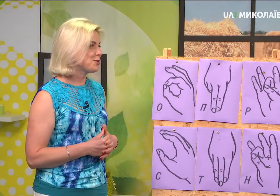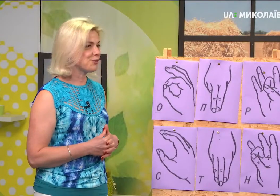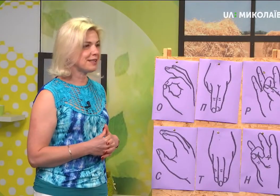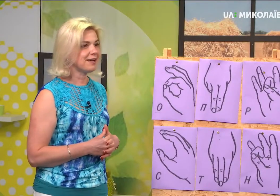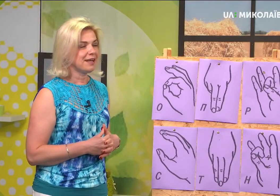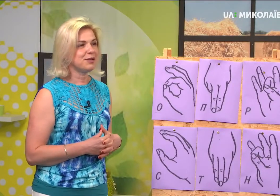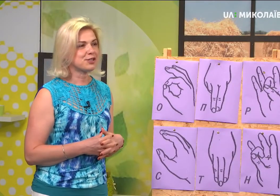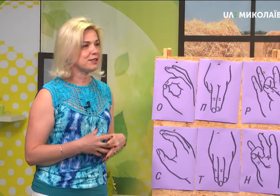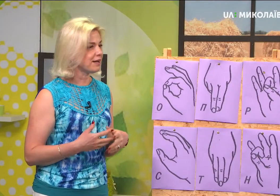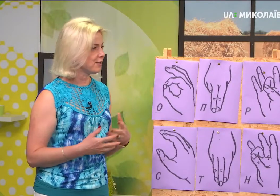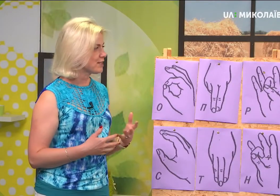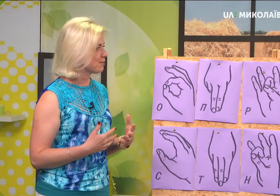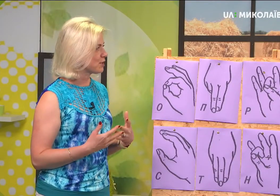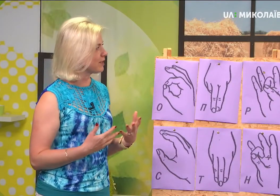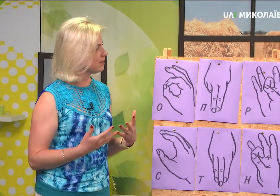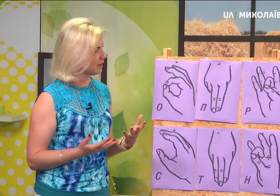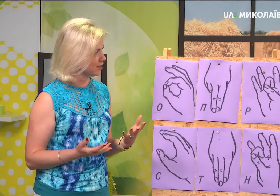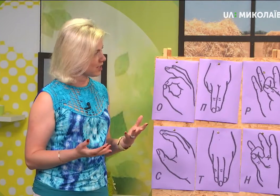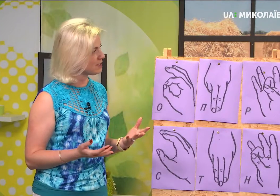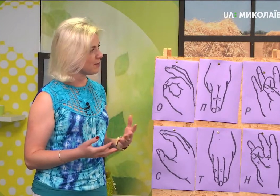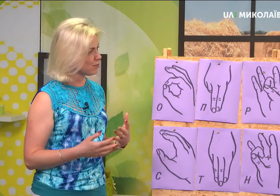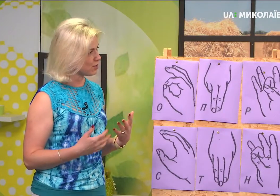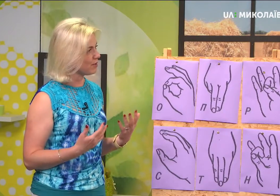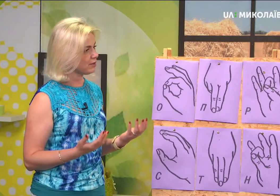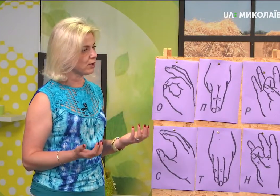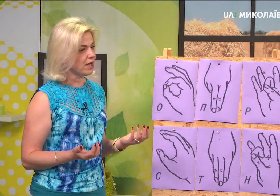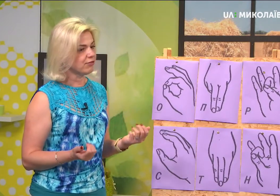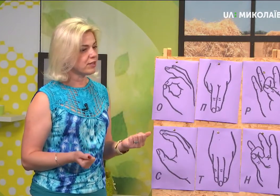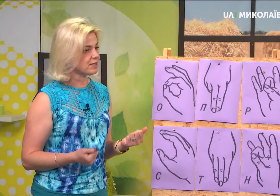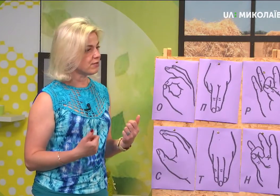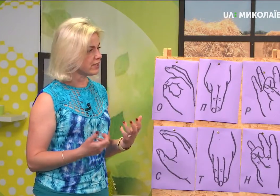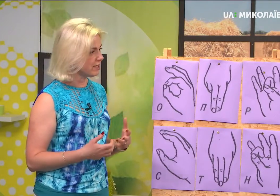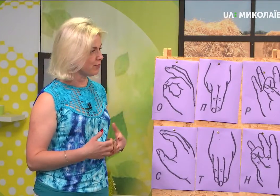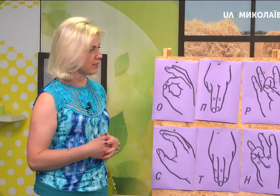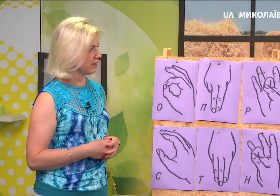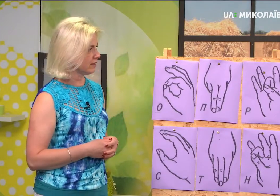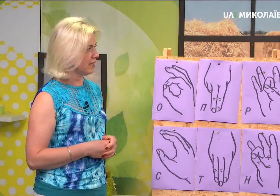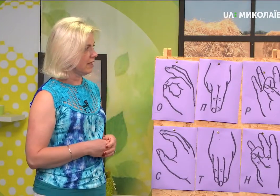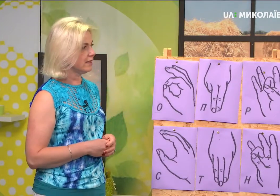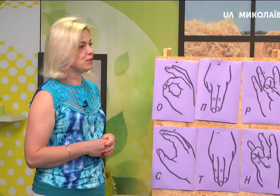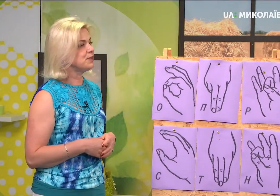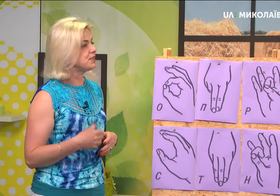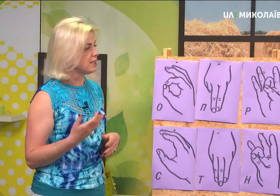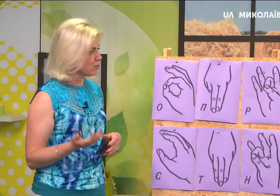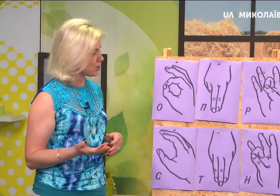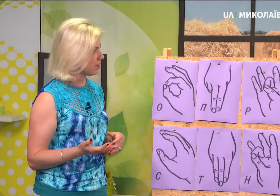що вона більш детально все може передати. Жестами можна багато виразів, слів передати. Навіть пісні можна